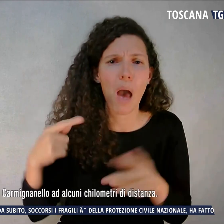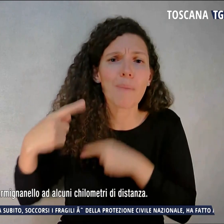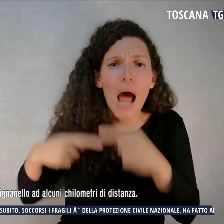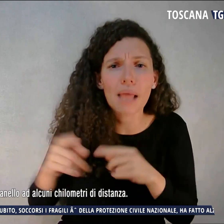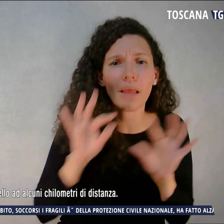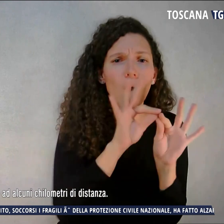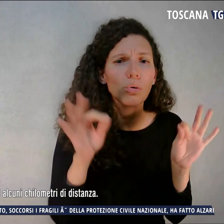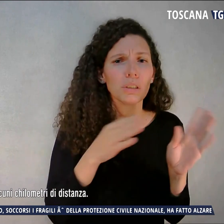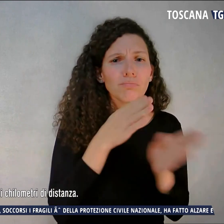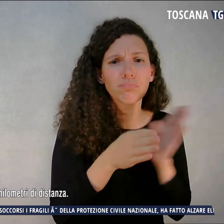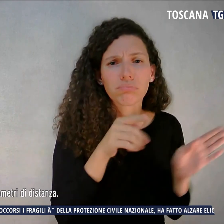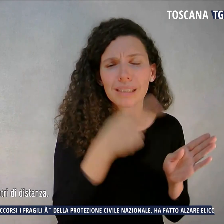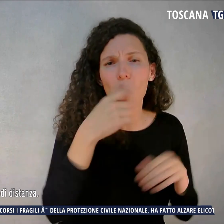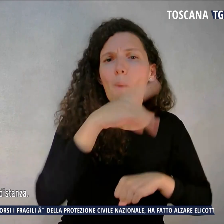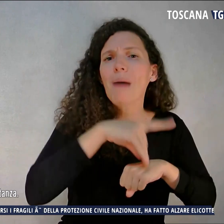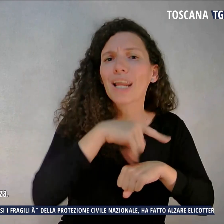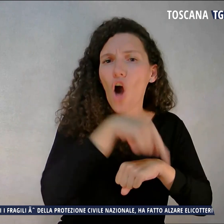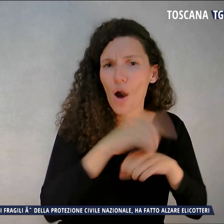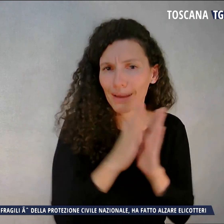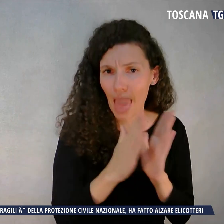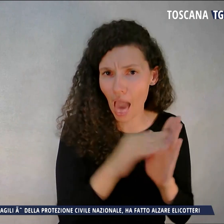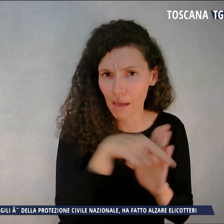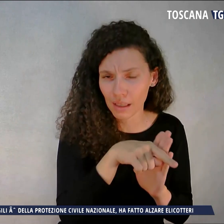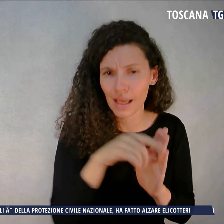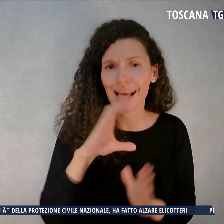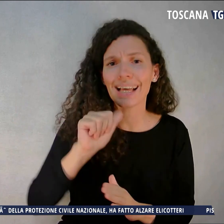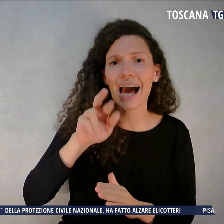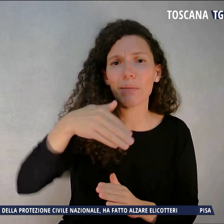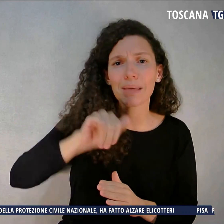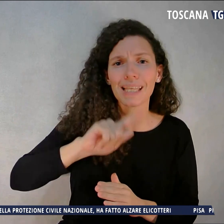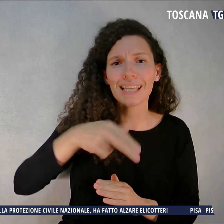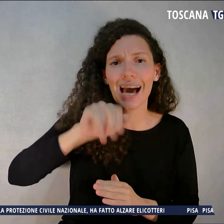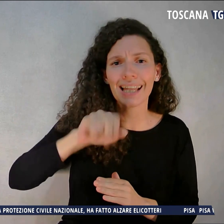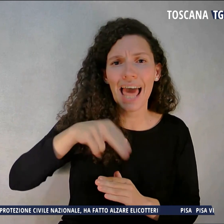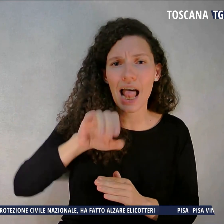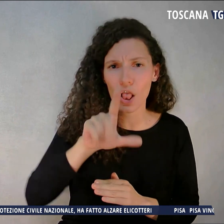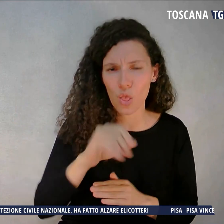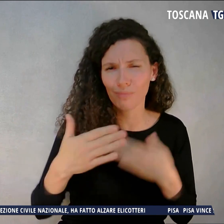locale della parrocca di Carmignaniello, ad alcuni chilometri di distanza.